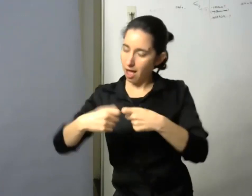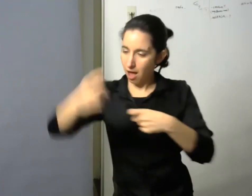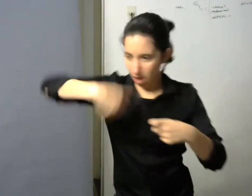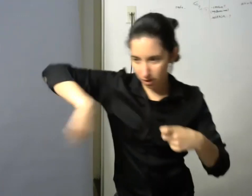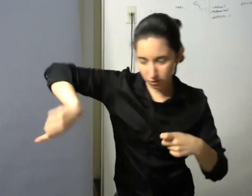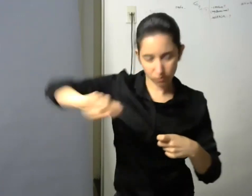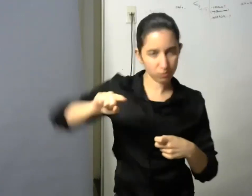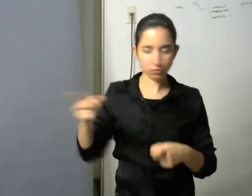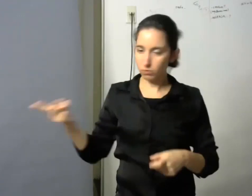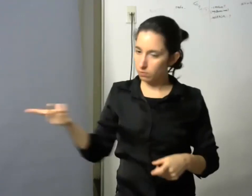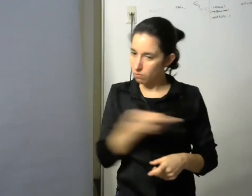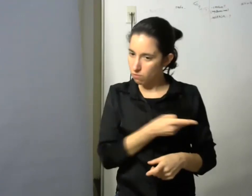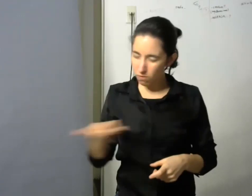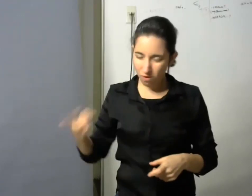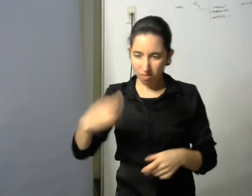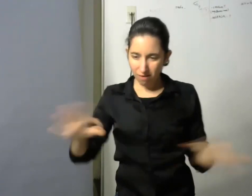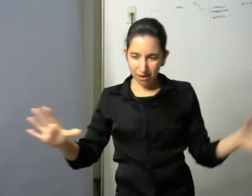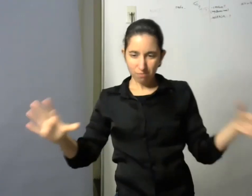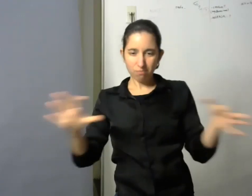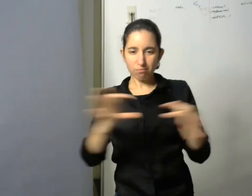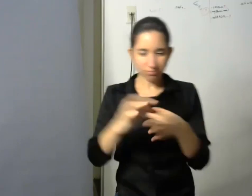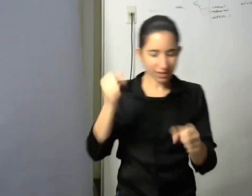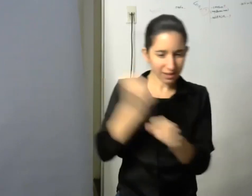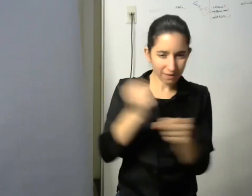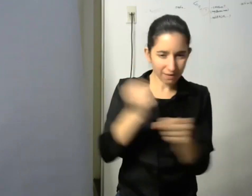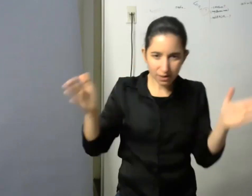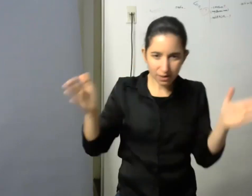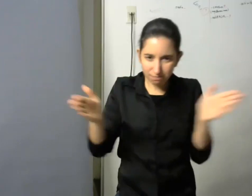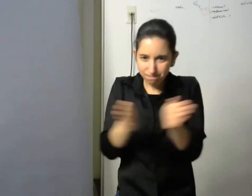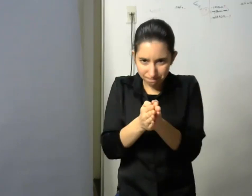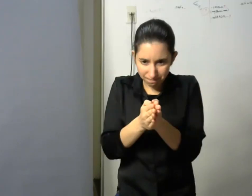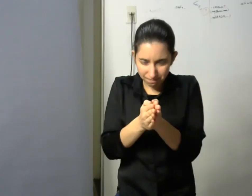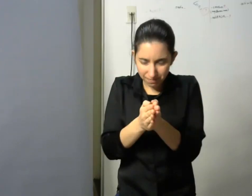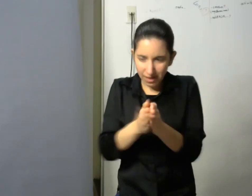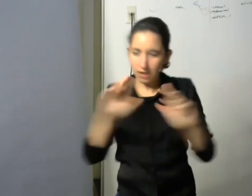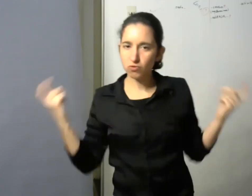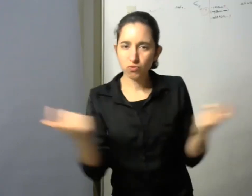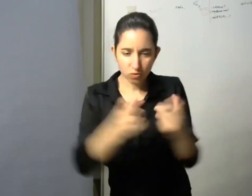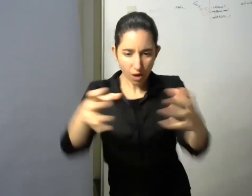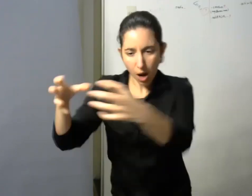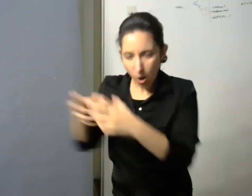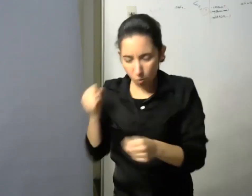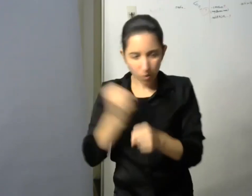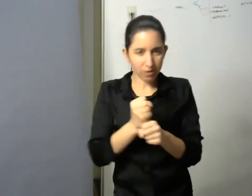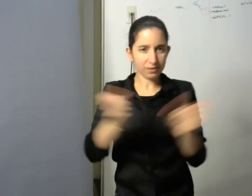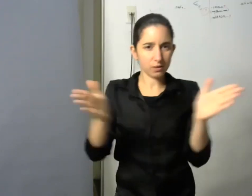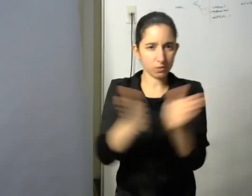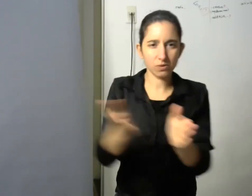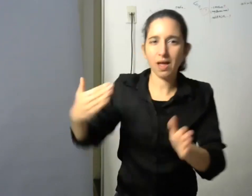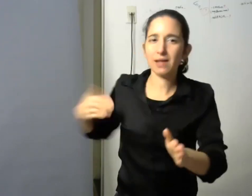interactuar participar fuertemente con los movimientos sociales porque como decía Iván al comienzo y se fue retirando en otras